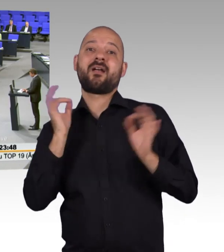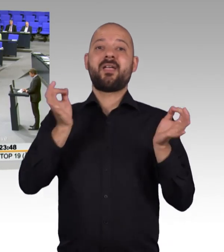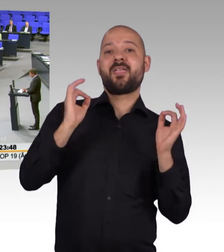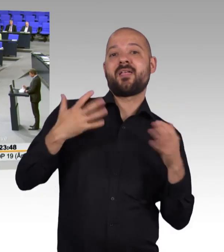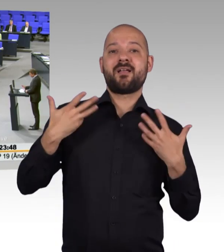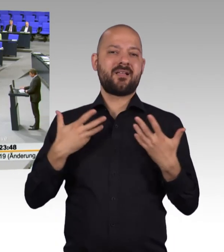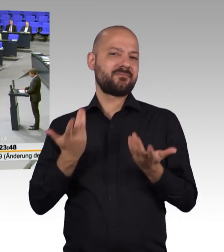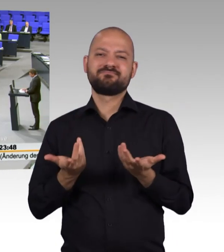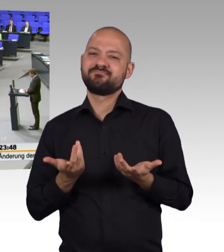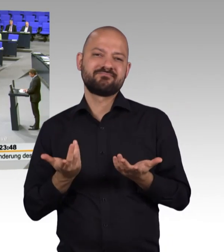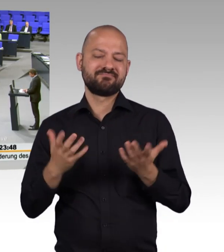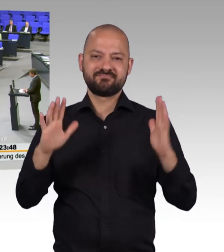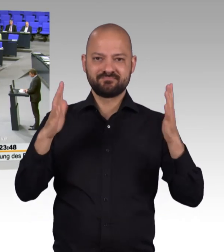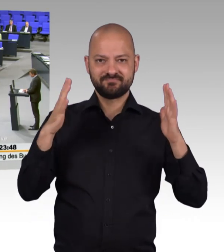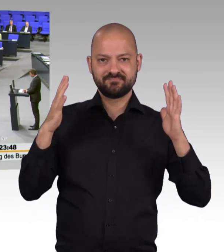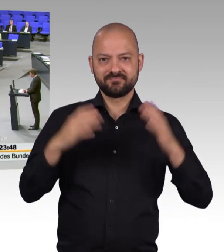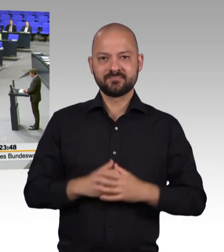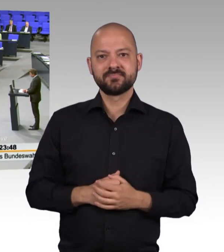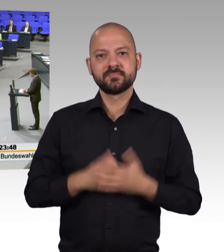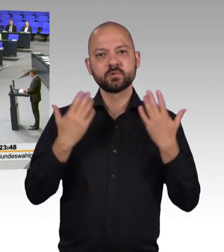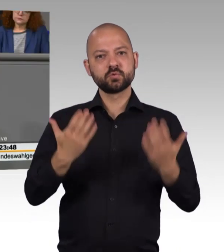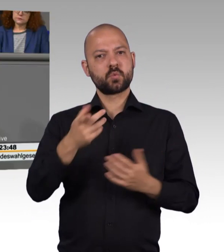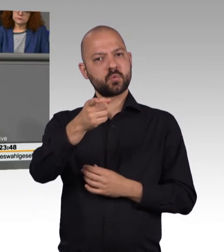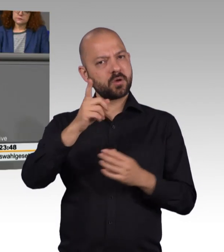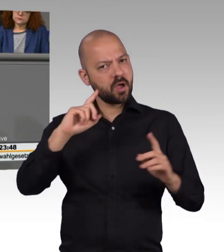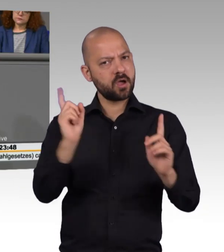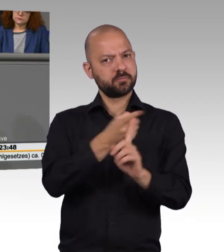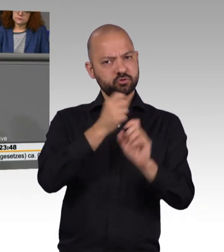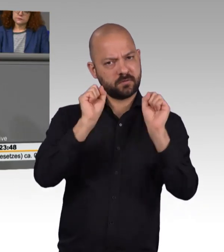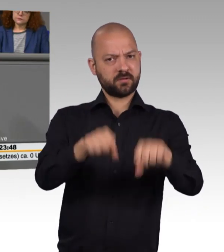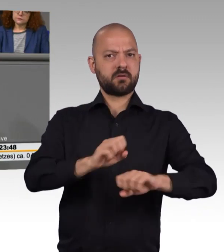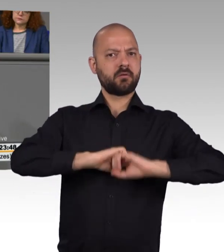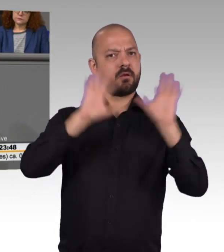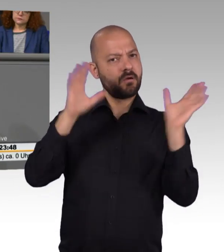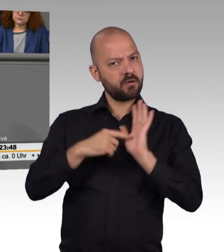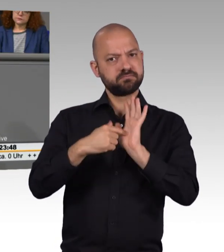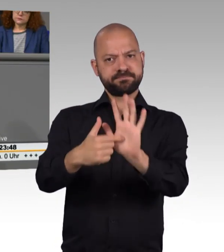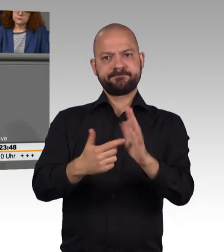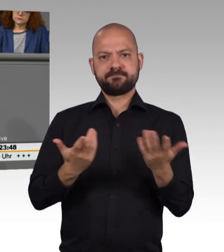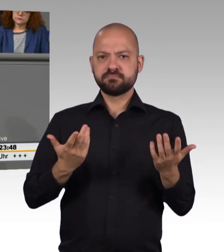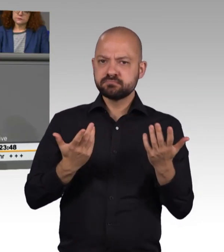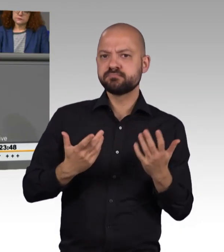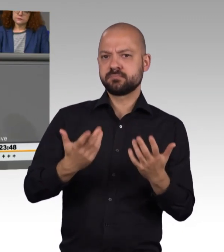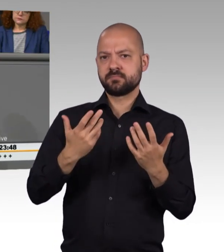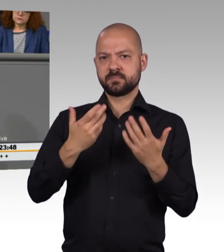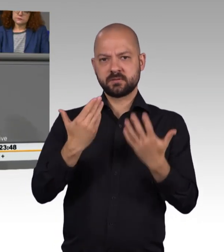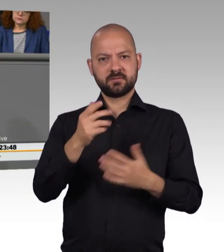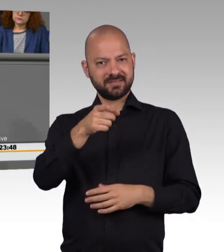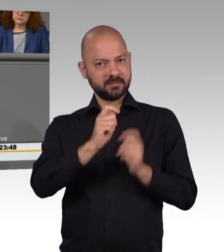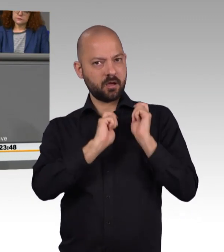zur Abschaffung hatten Sie angebracht. Aber Sie wollten und Sie wollen mit dem jetzigen Antrag immer noch die Europawahl nicht erreichen. Sie haben